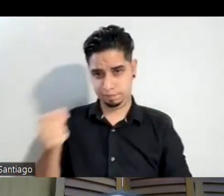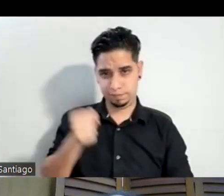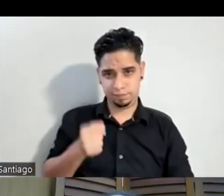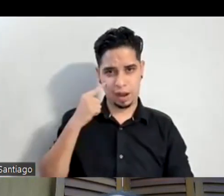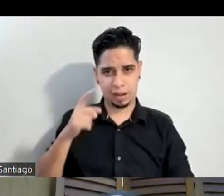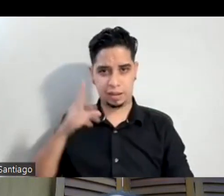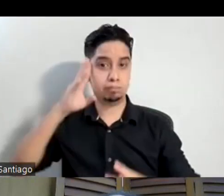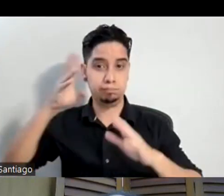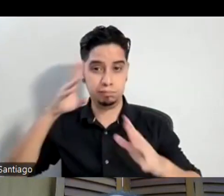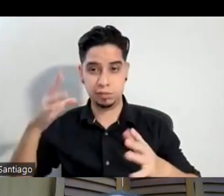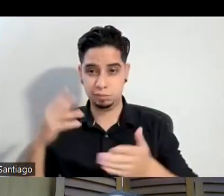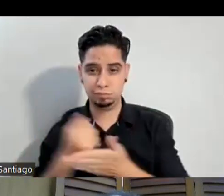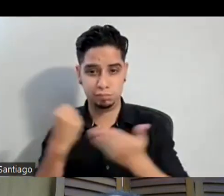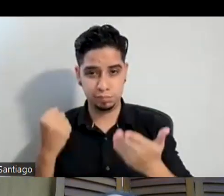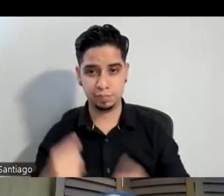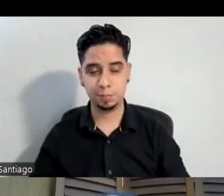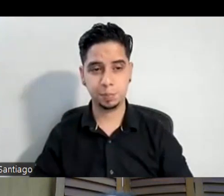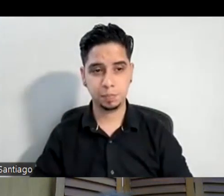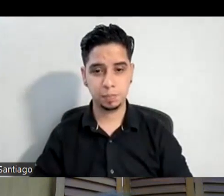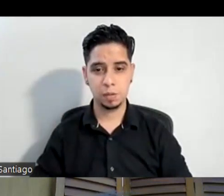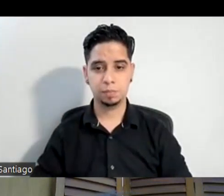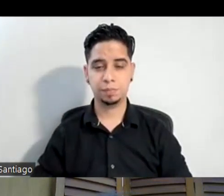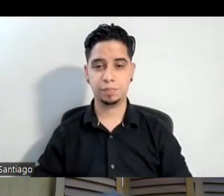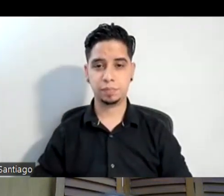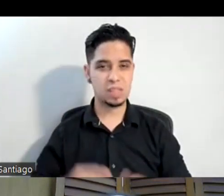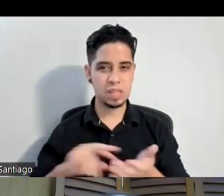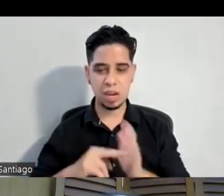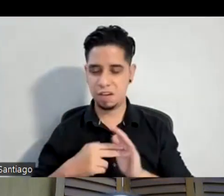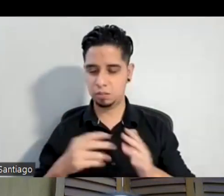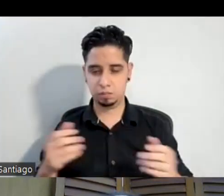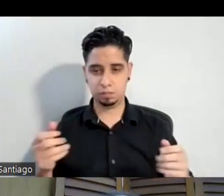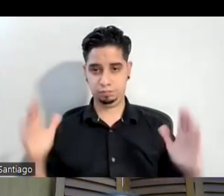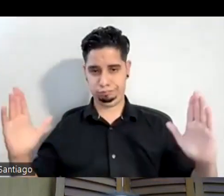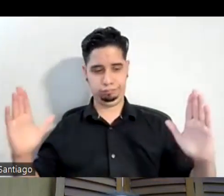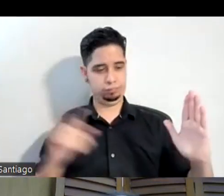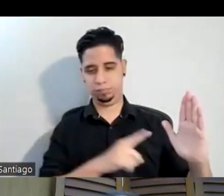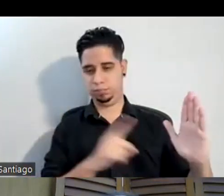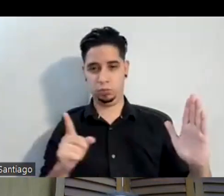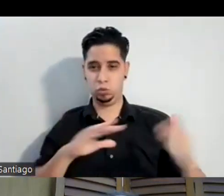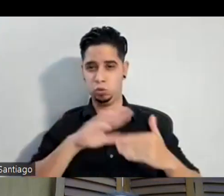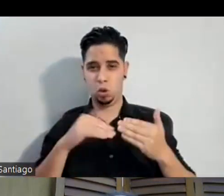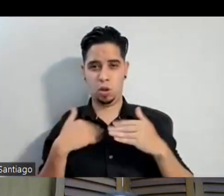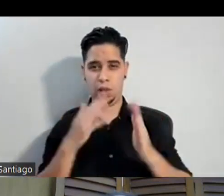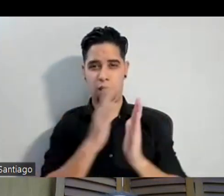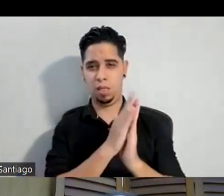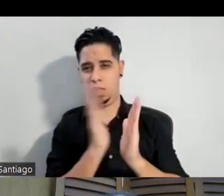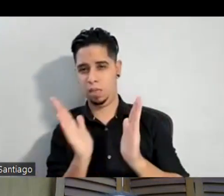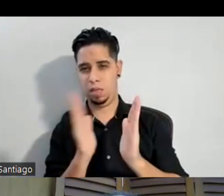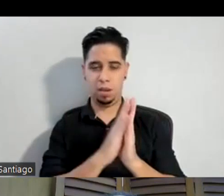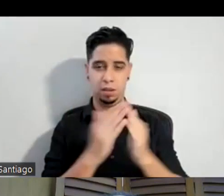dorar el carácter ajá es que todos tienen sus pros y sus contras todos tienen cosas buenas y todos tienen cosas que hay que mejorar por no